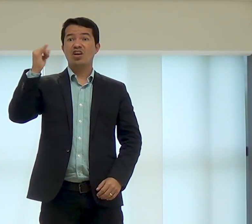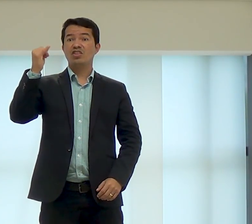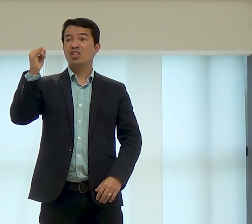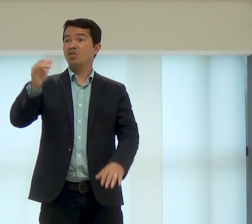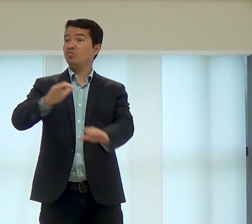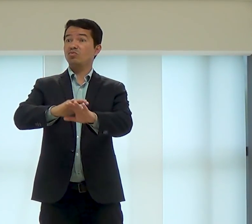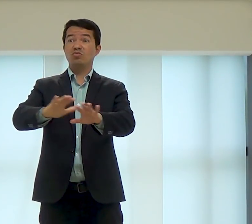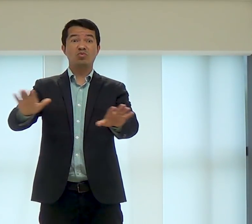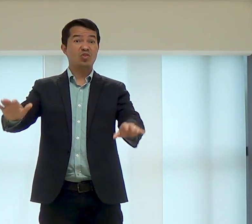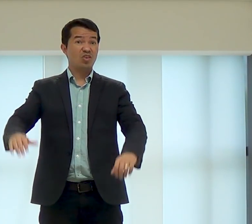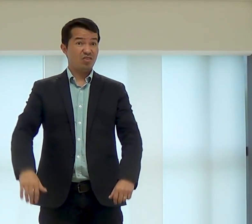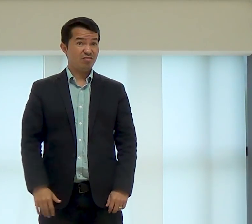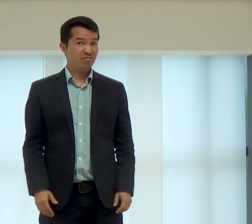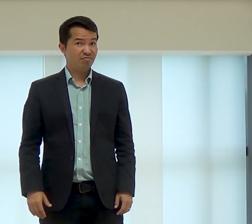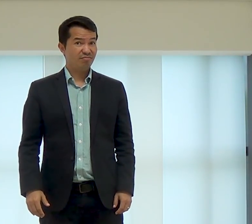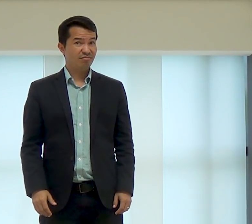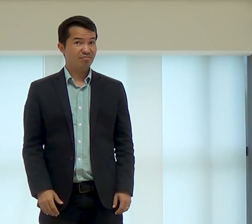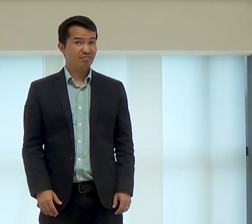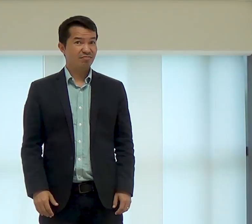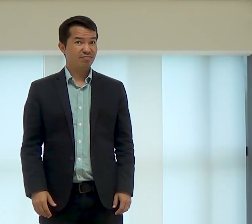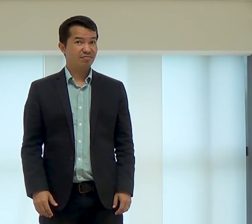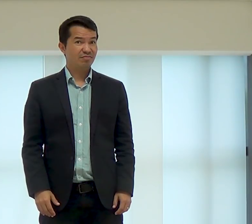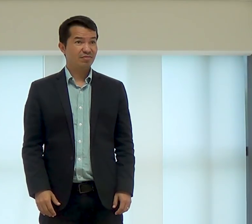nós voltaremos em janeiro somente,